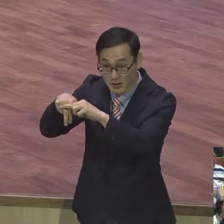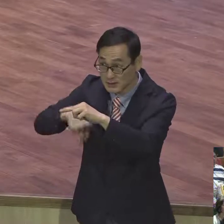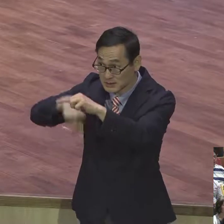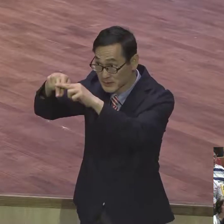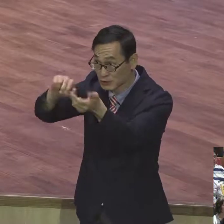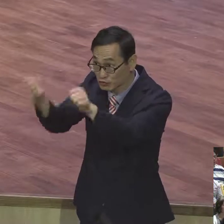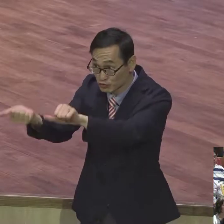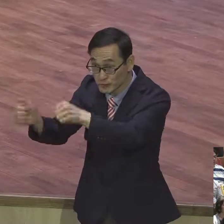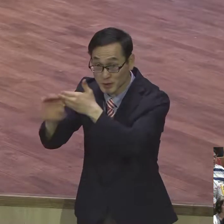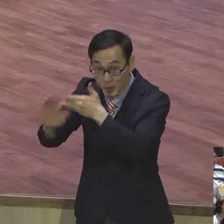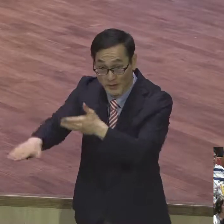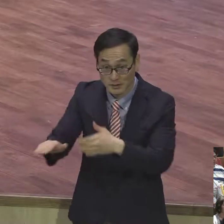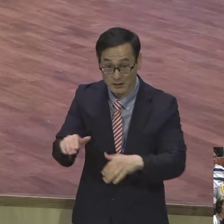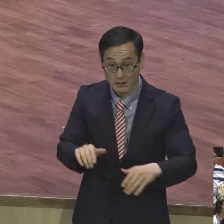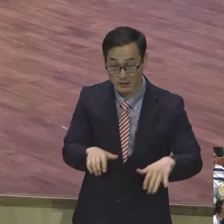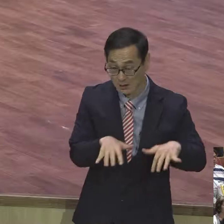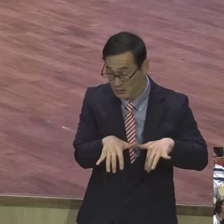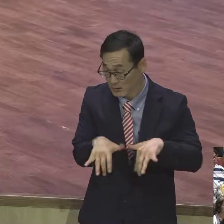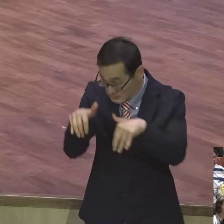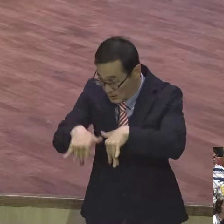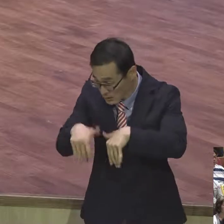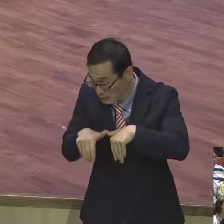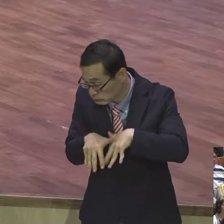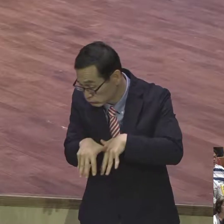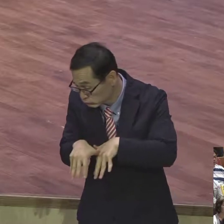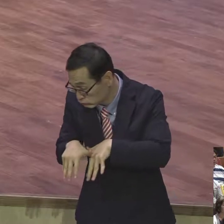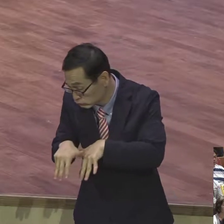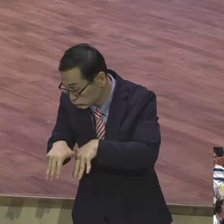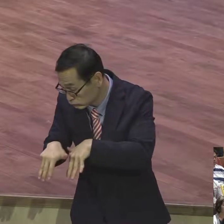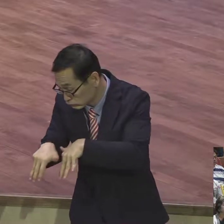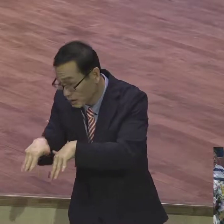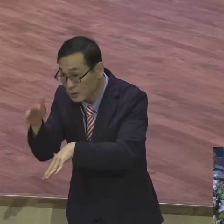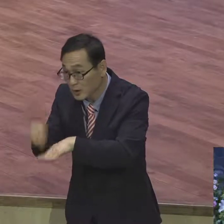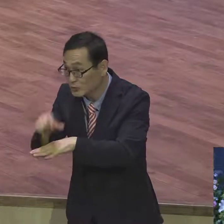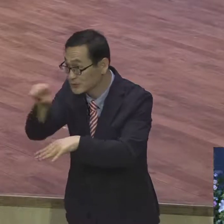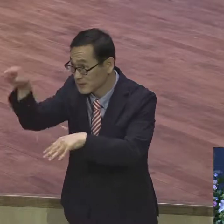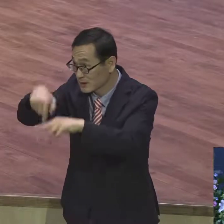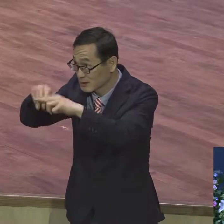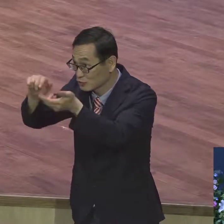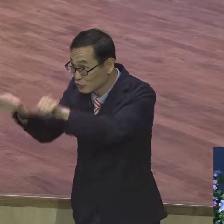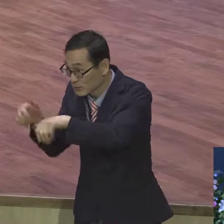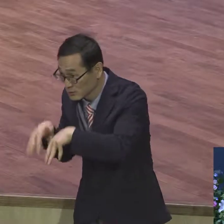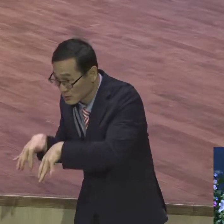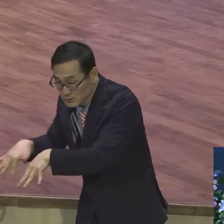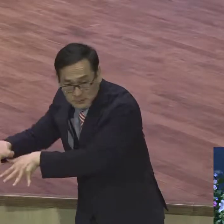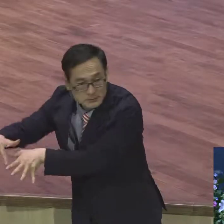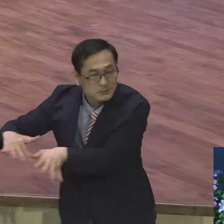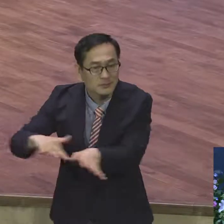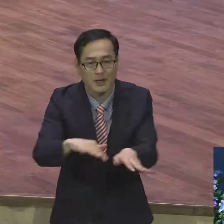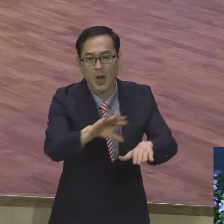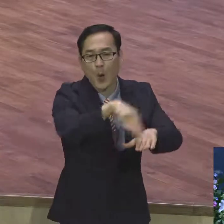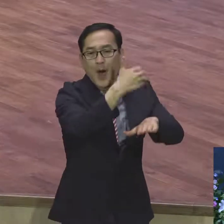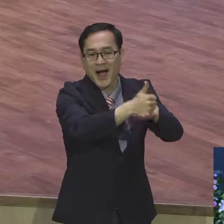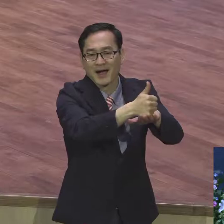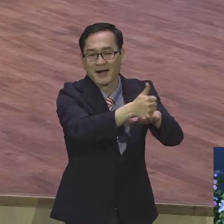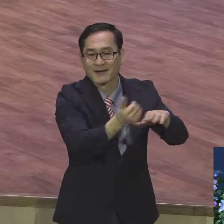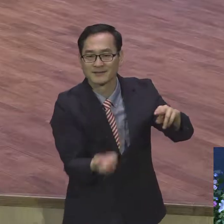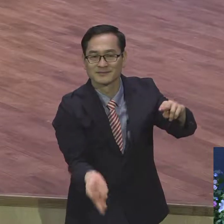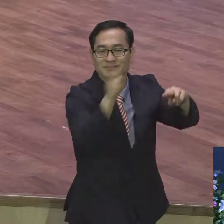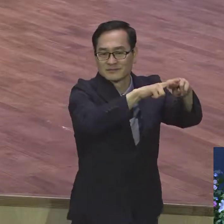왕로로. 죄의 종으로 마귀 신분을 받은 우리를 이제는 하나님의 종으로서 왕로로